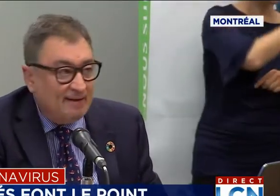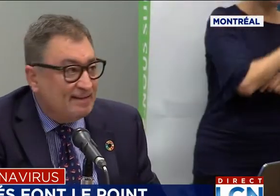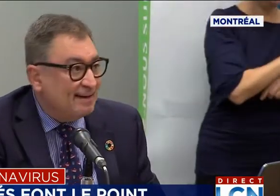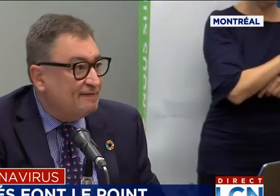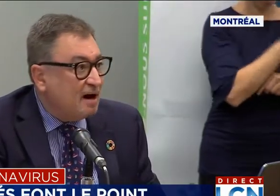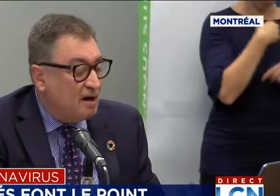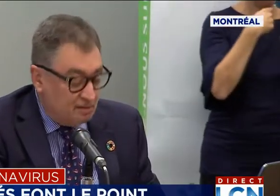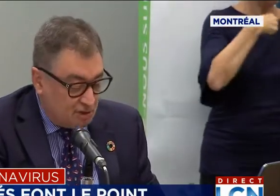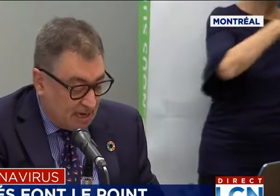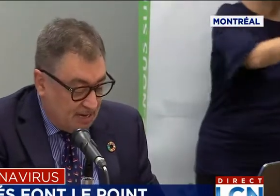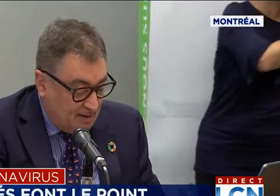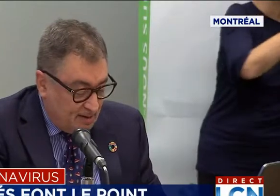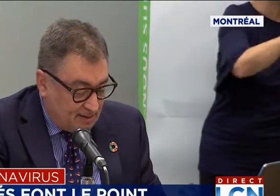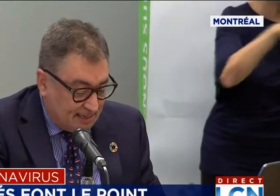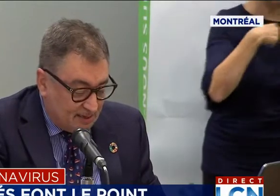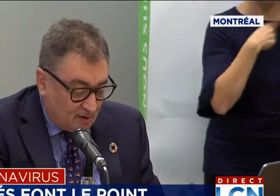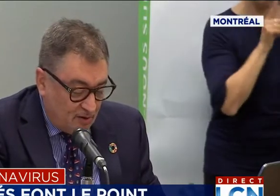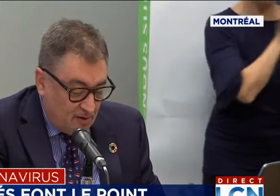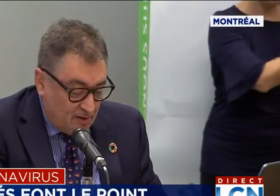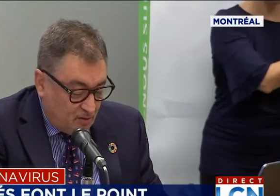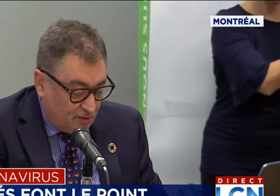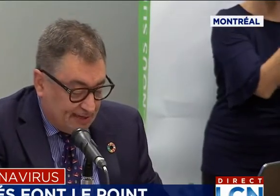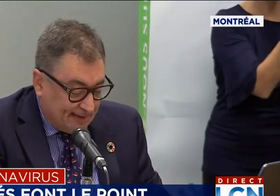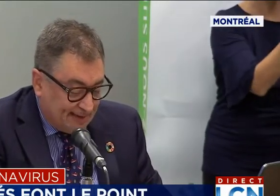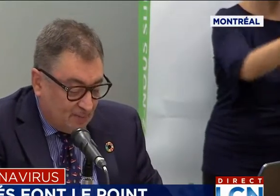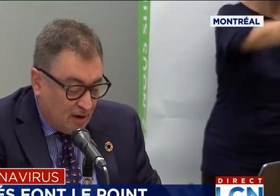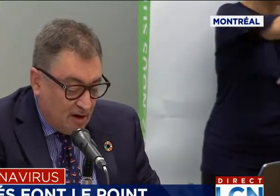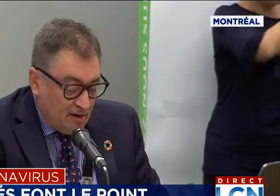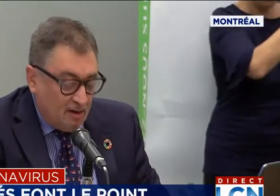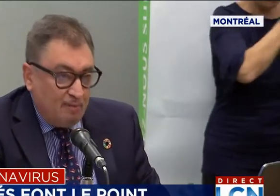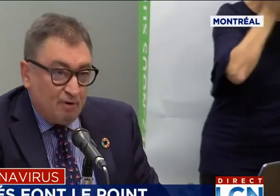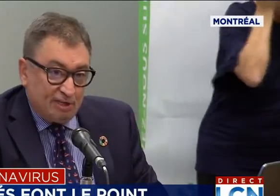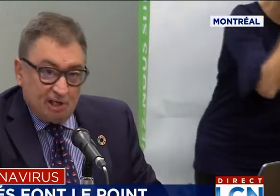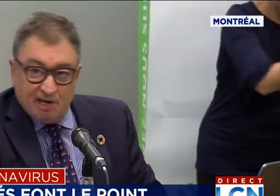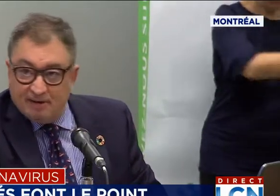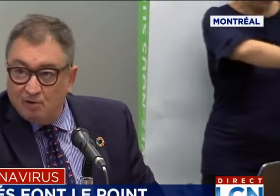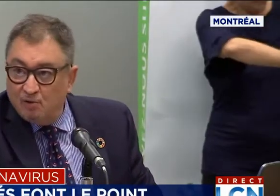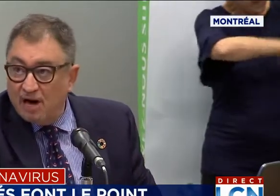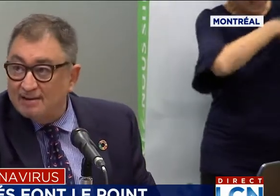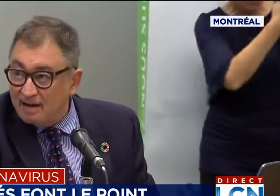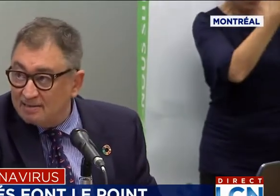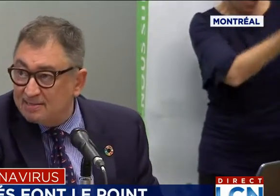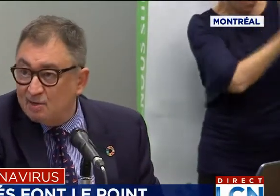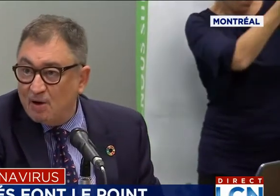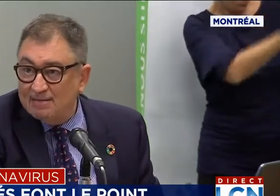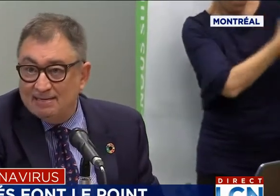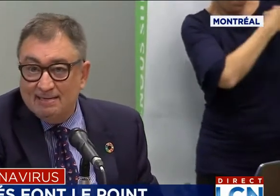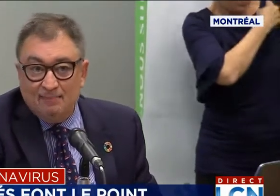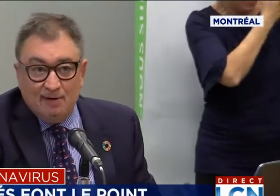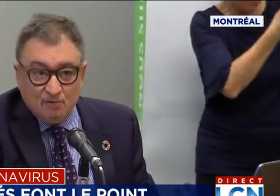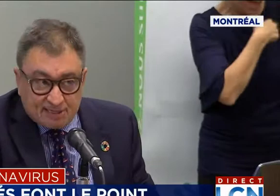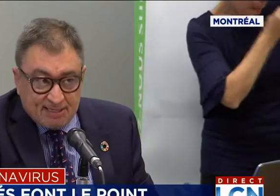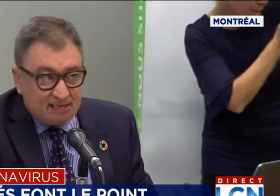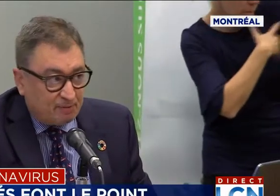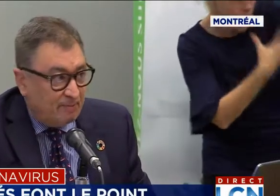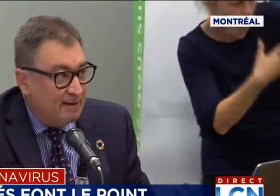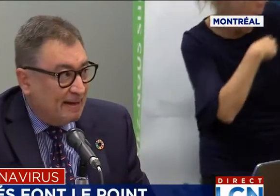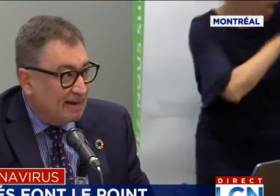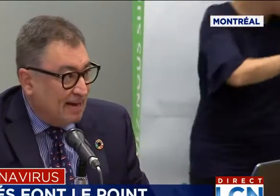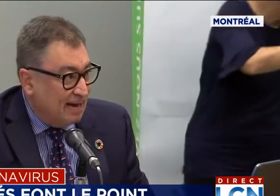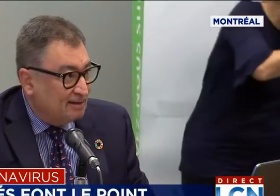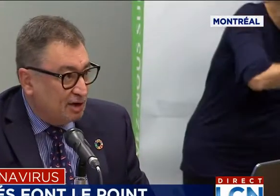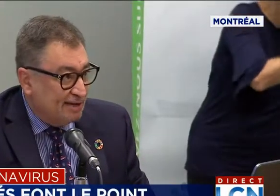gens qui ont travaillé très fort au cours des derniers mois pour échanger avec eux, entendre ce qu'ils ont à dire, mais aussi